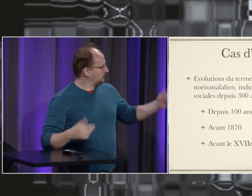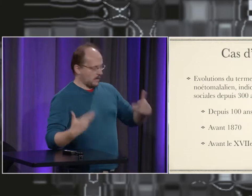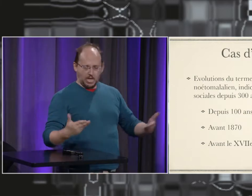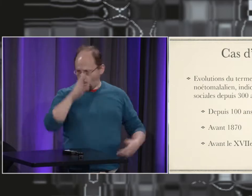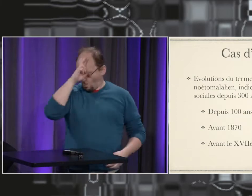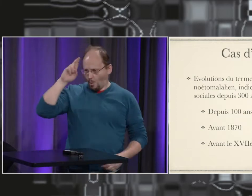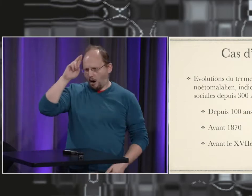savez